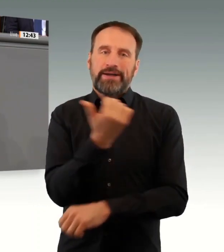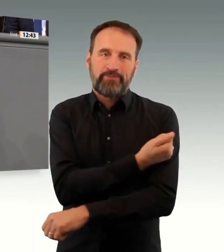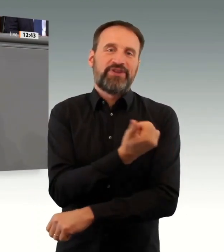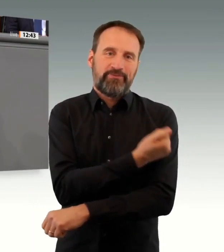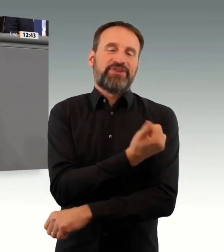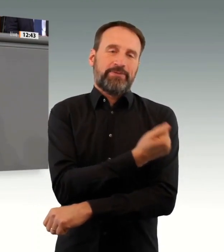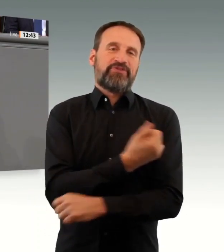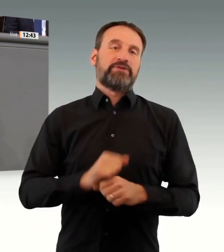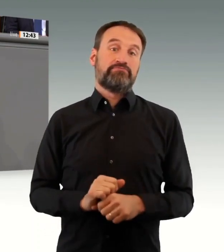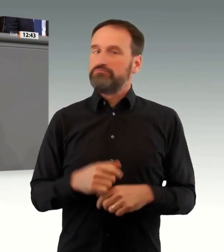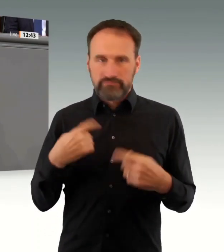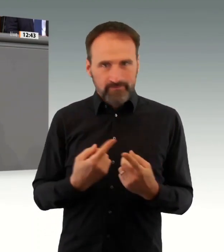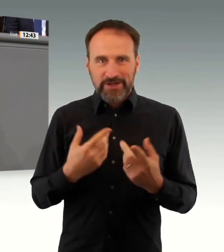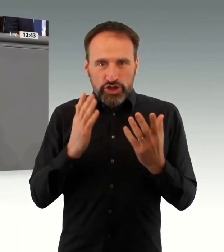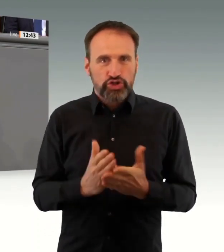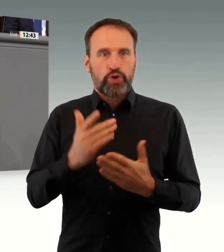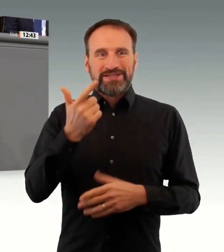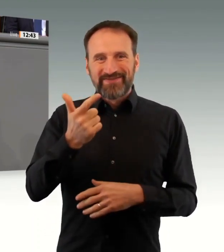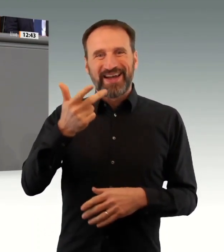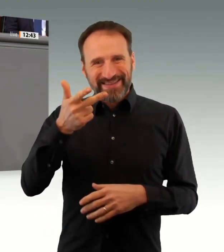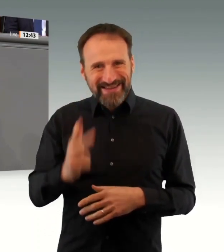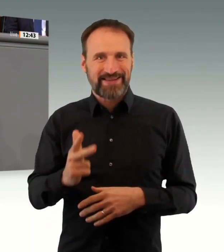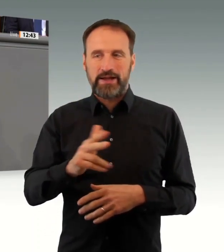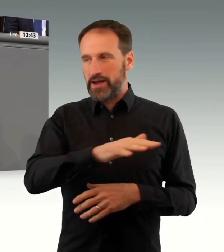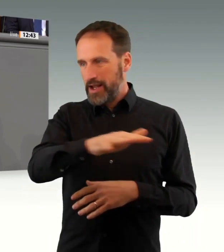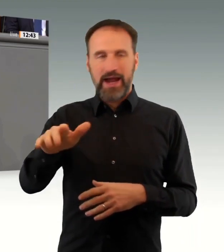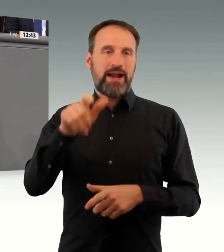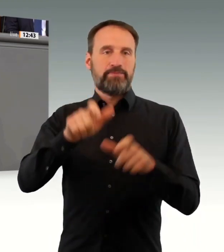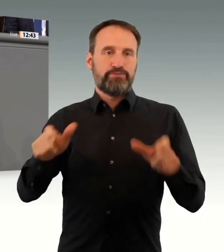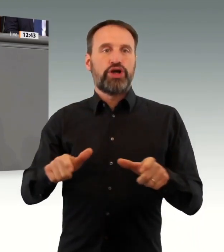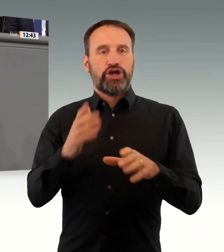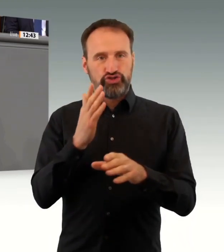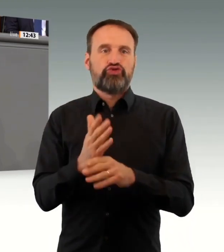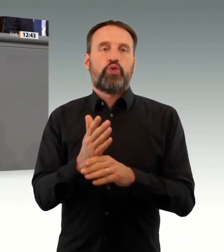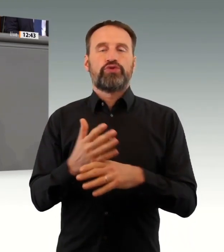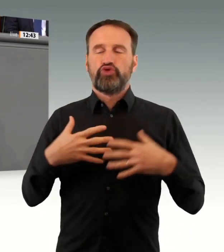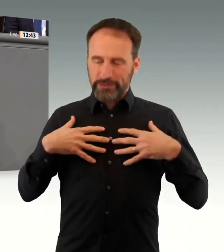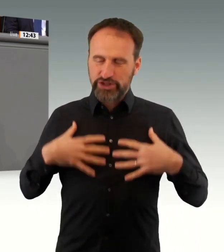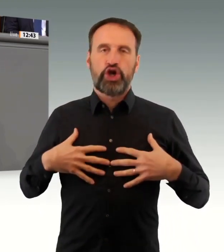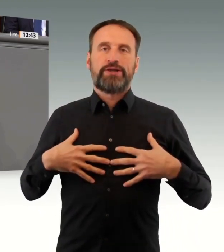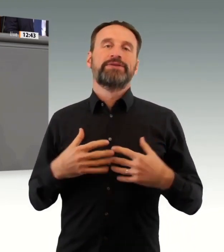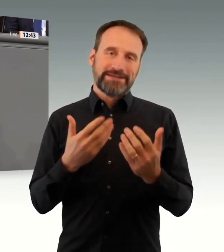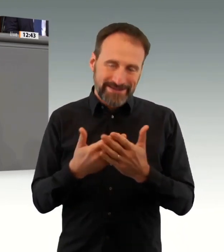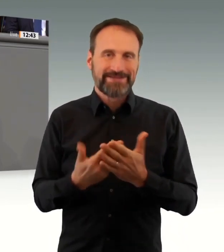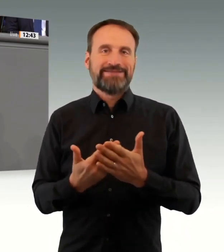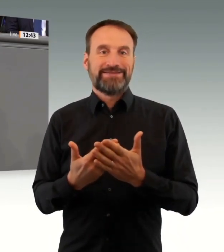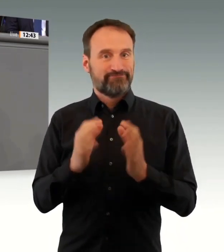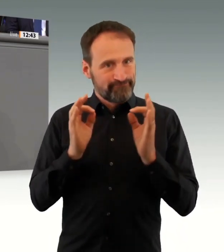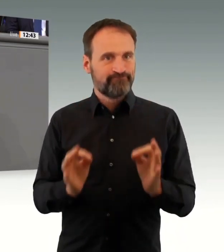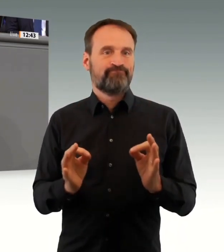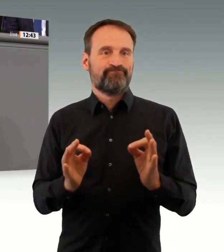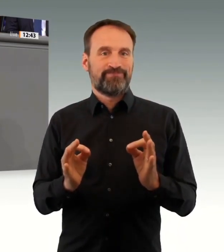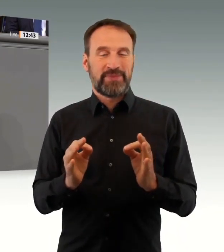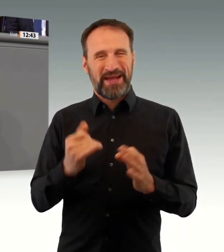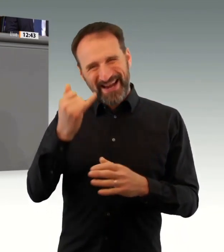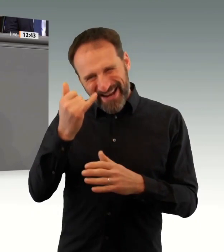und die Impf-Zurückhaltung kostet immer mehr Menschenleben. Vor einem Jahr schien es